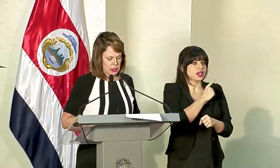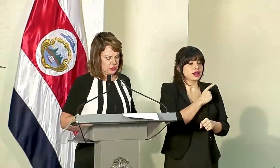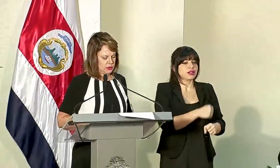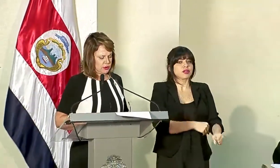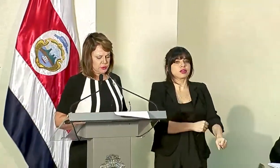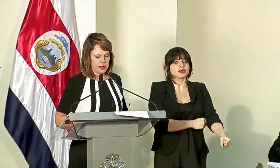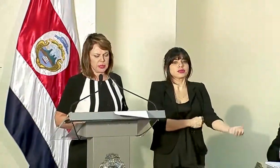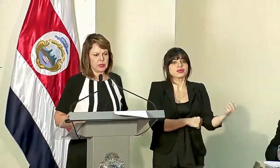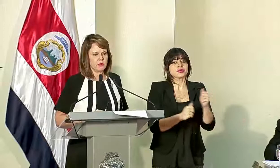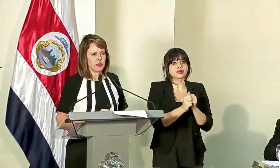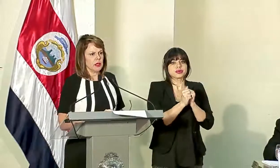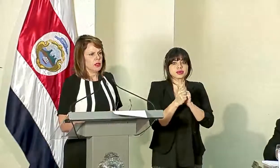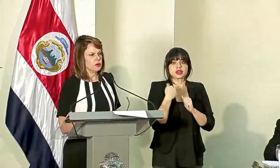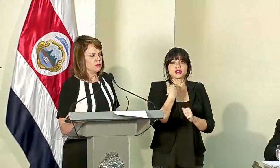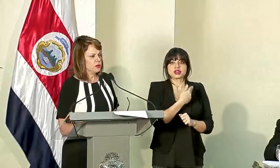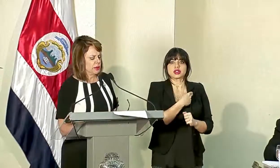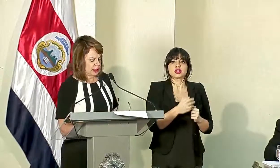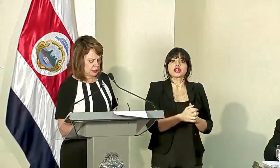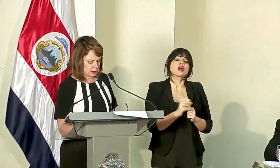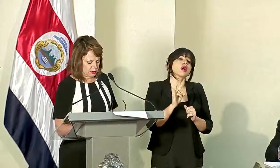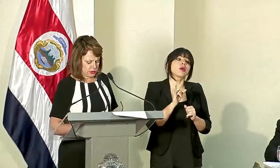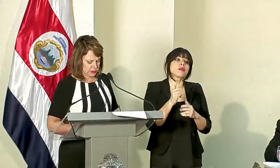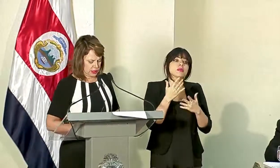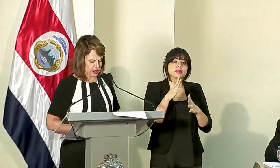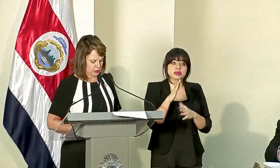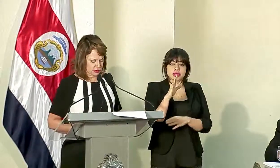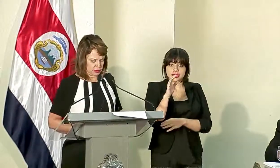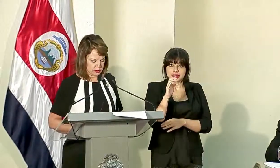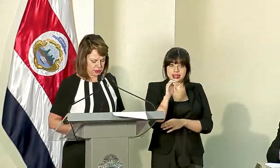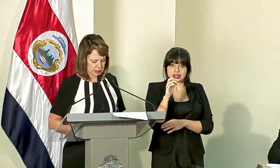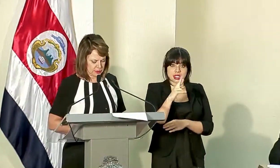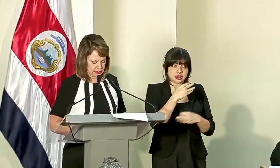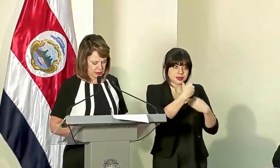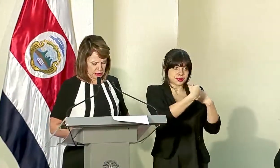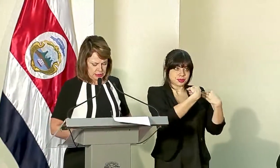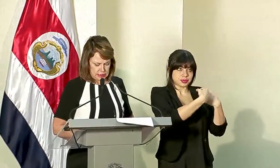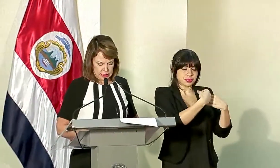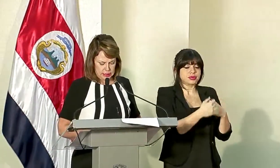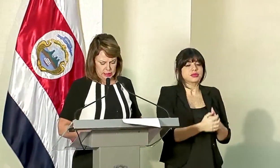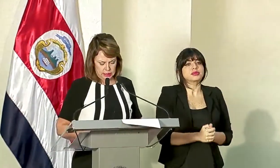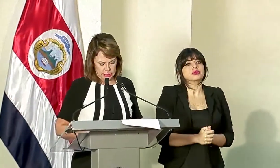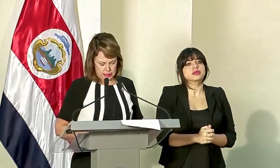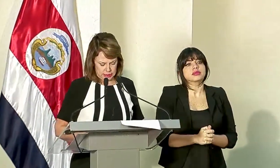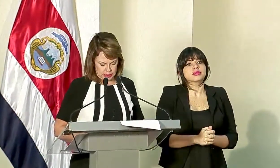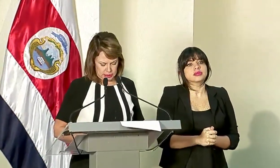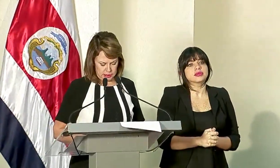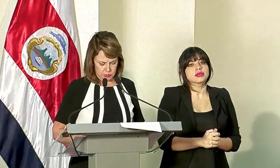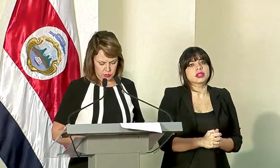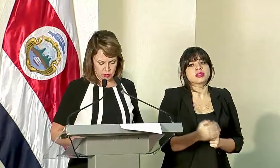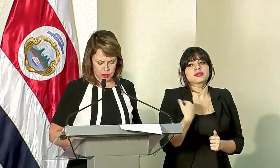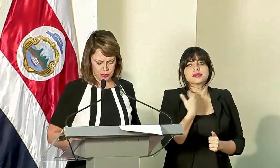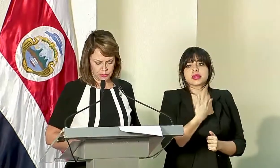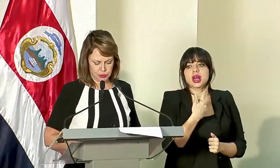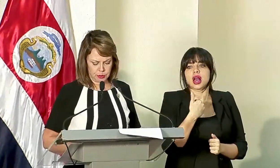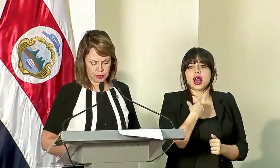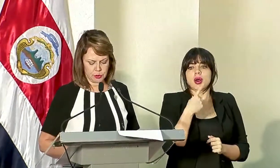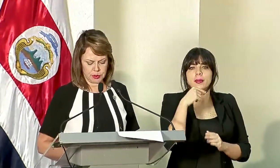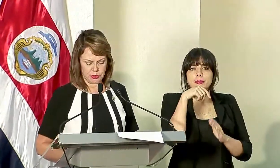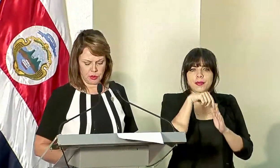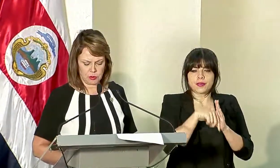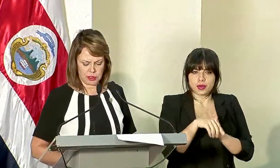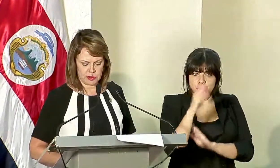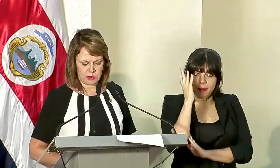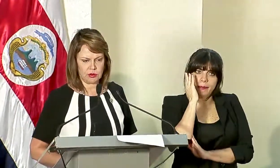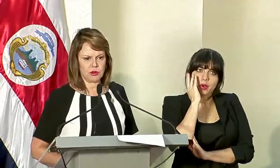que nos acompañan. Como muy bien, don César, nos explicaba, tenemos una profunda